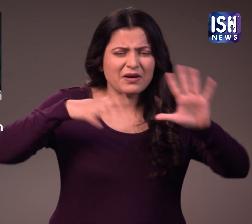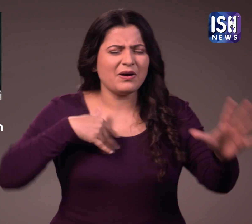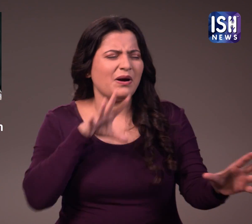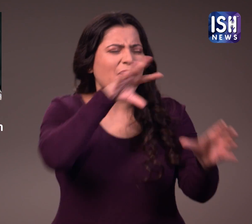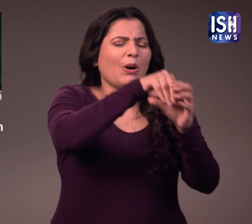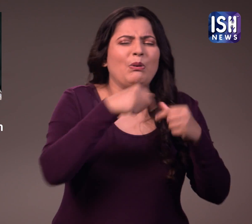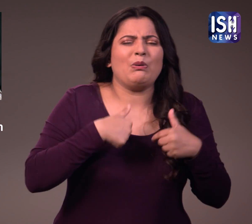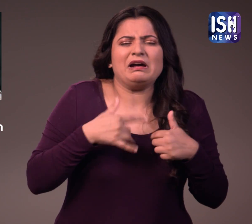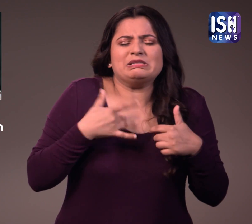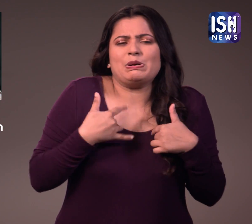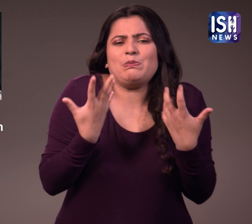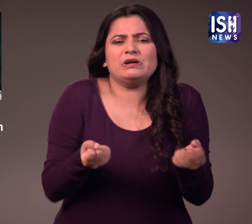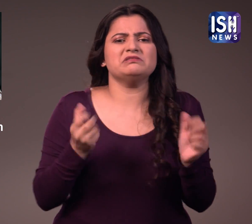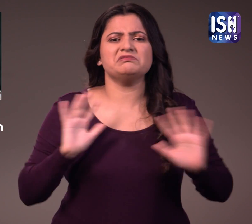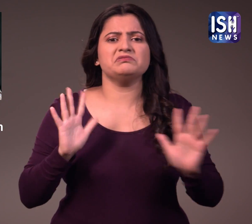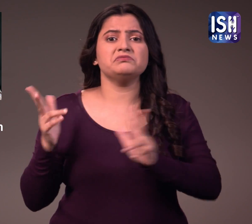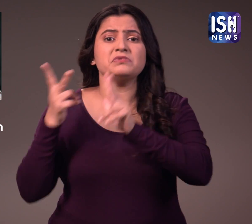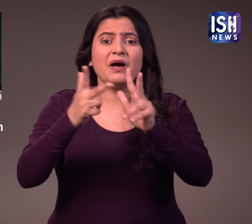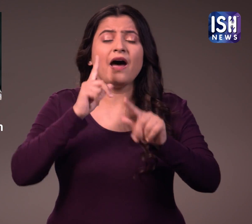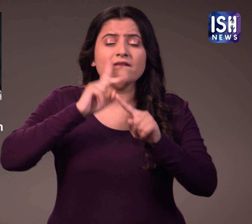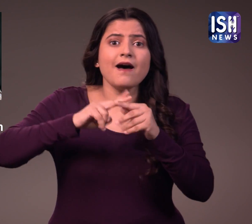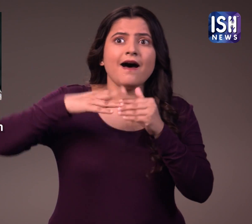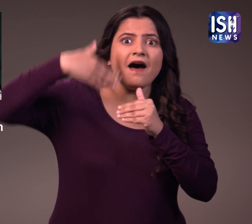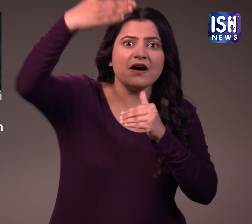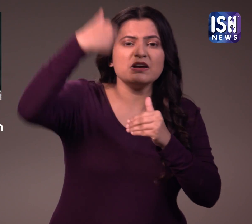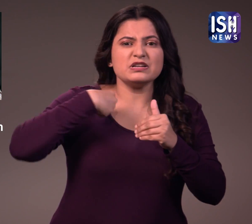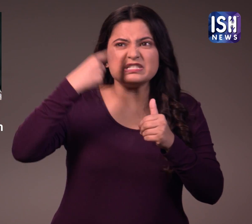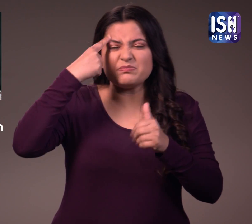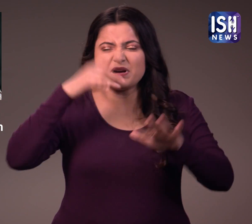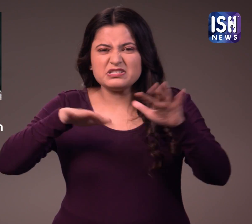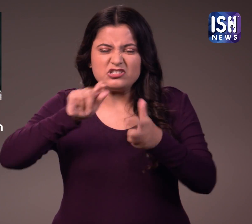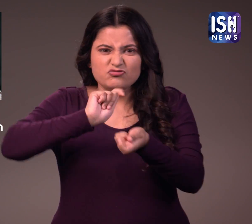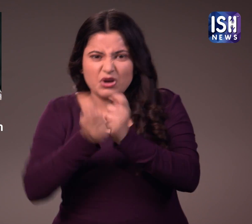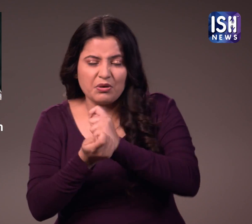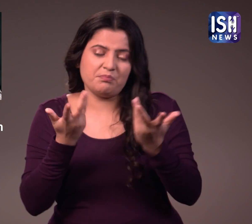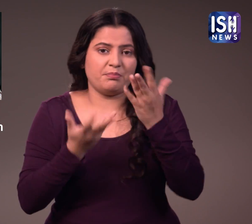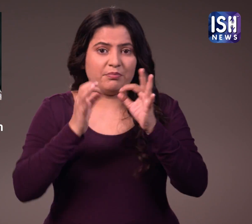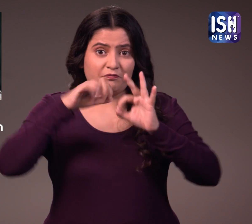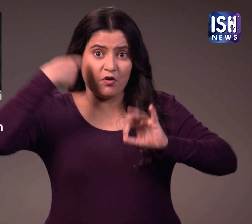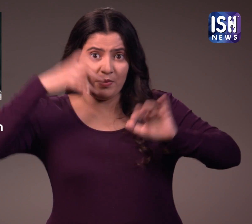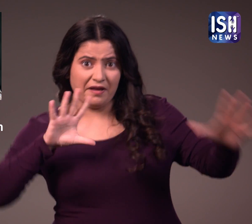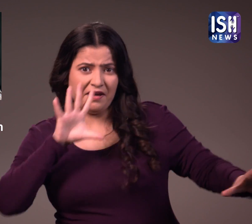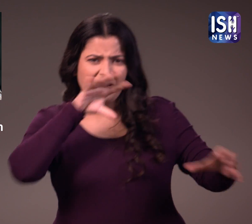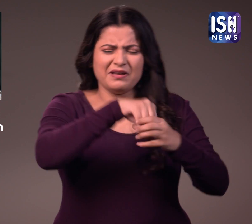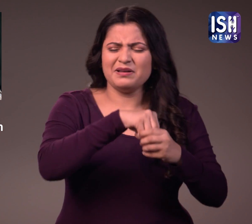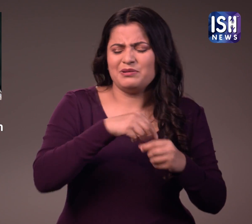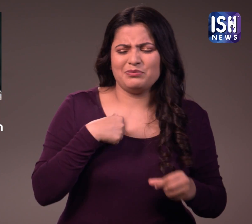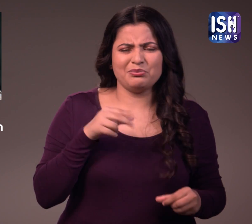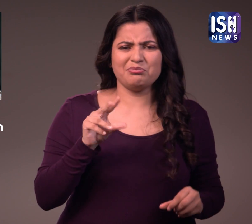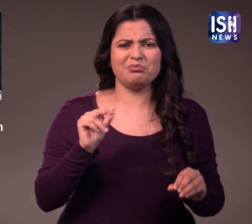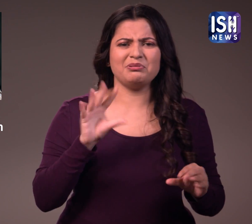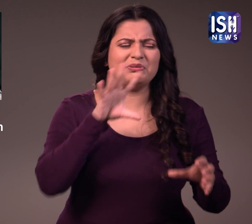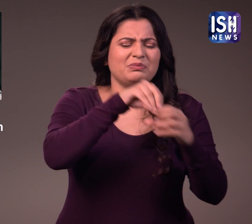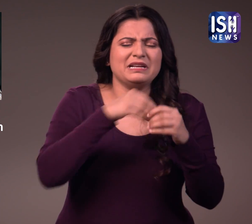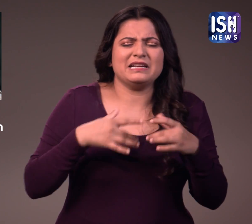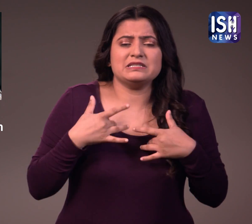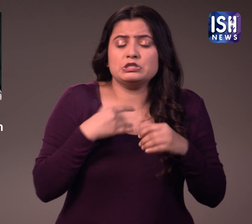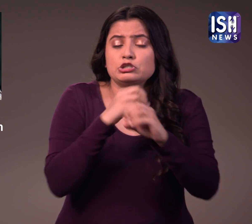अभिनेता ने ये भी खुलासा किया कि वह अपने उद्योग को बदलना नहीं चाहते हैं और बॉलिवुड में उनकी कोई